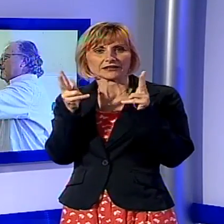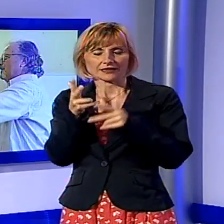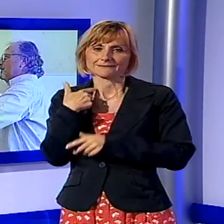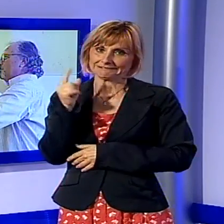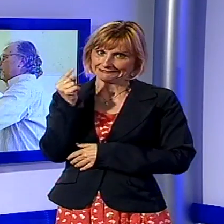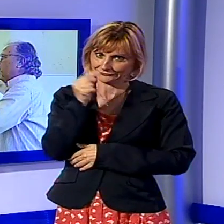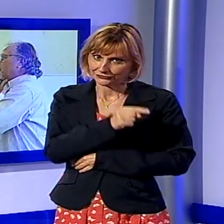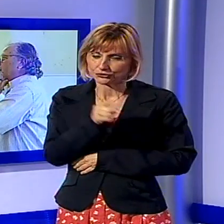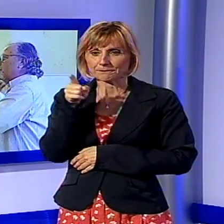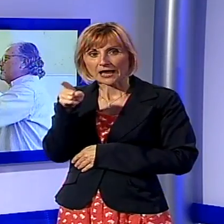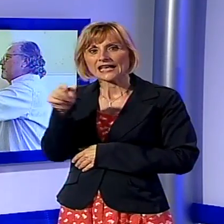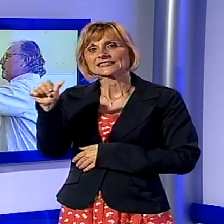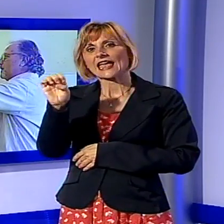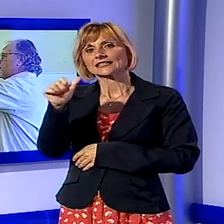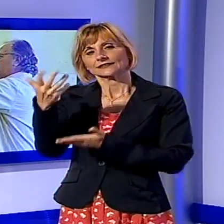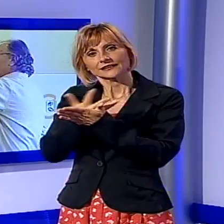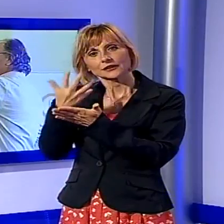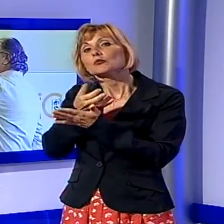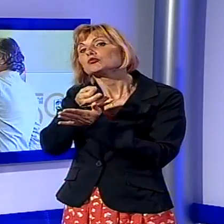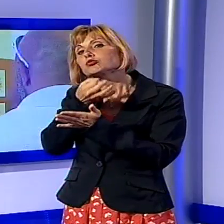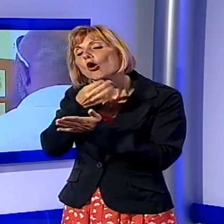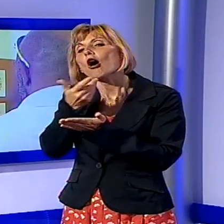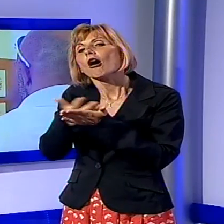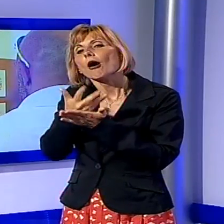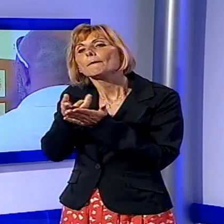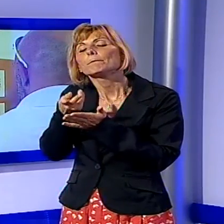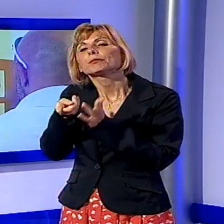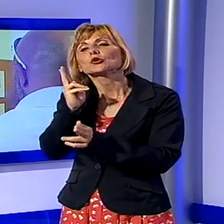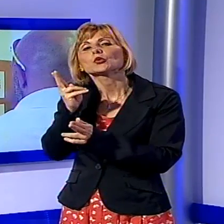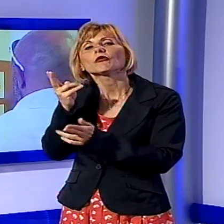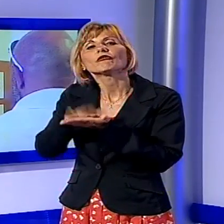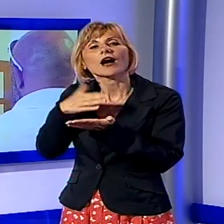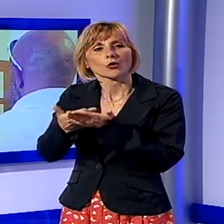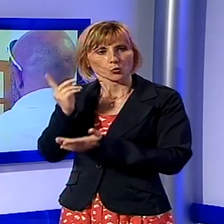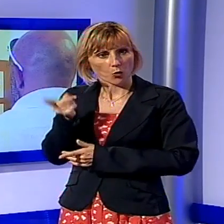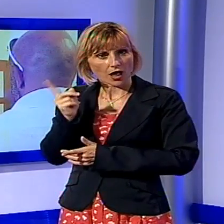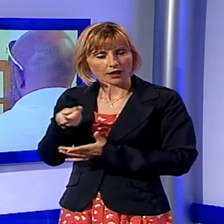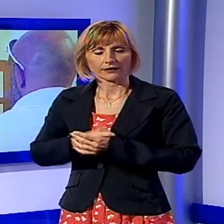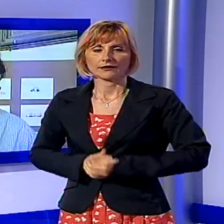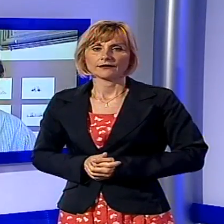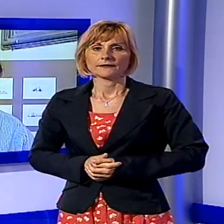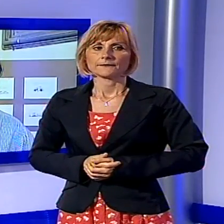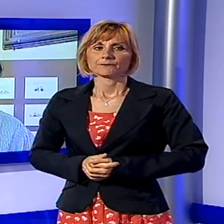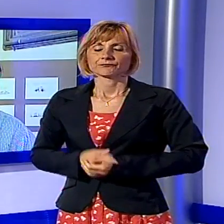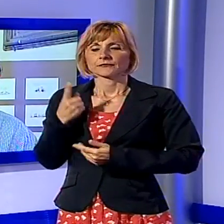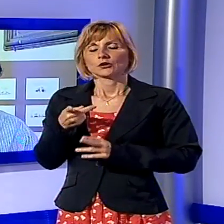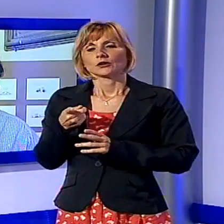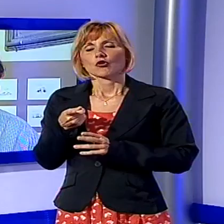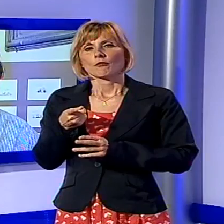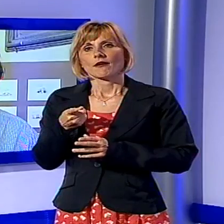Sesti può dirci qual è la più preziosa. Quella più preziosa direi che non è una, ma in questo caso direi